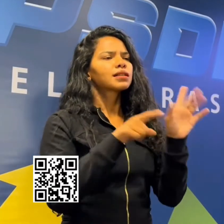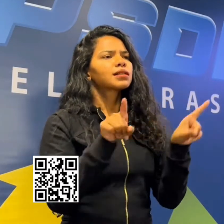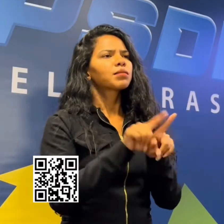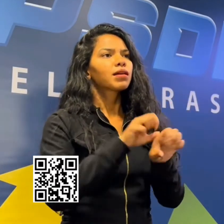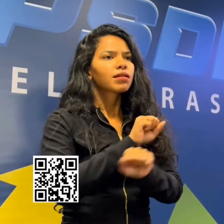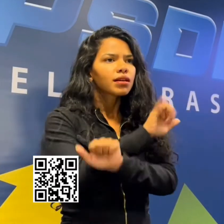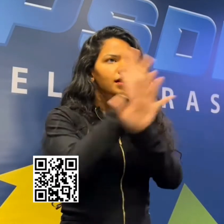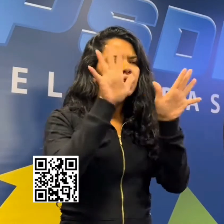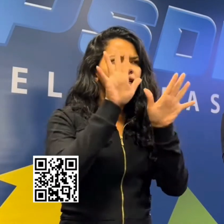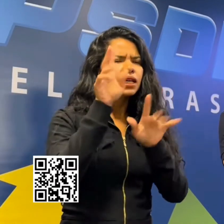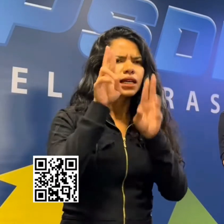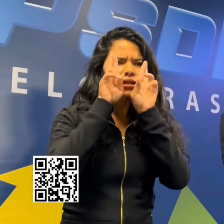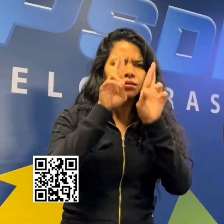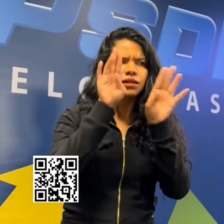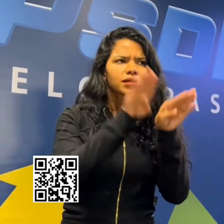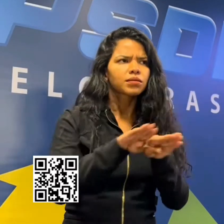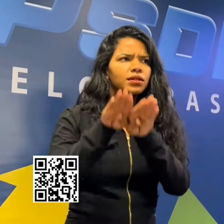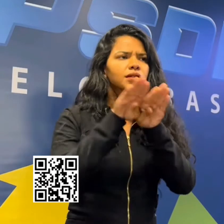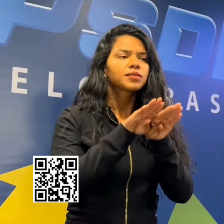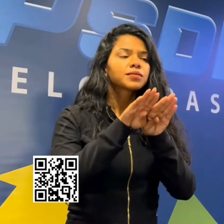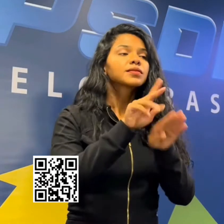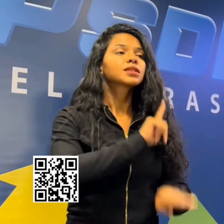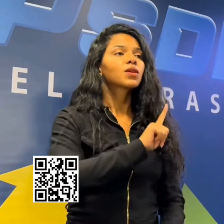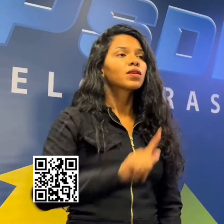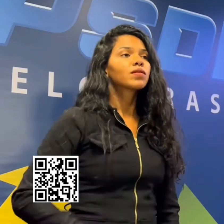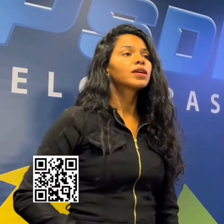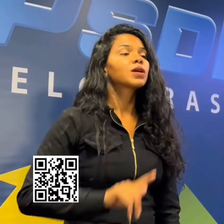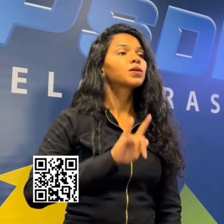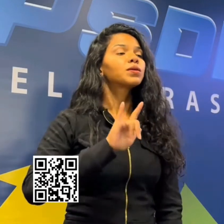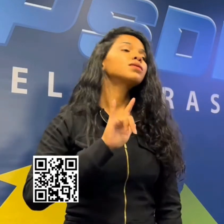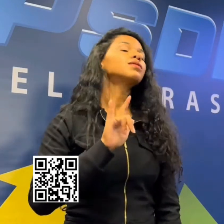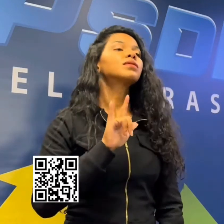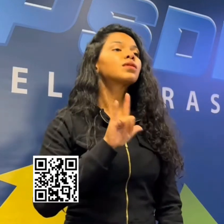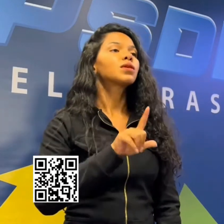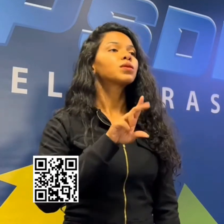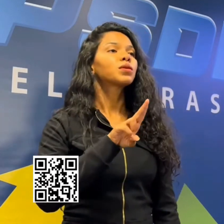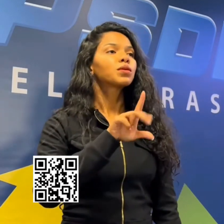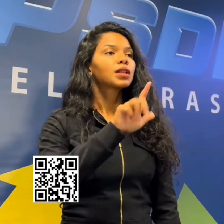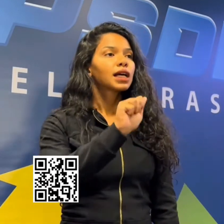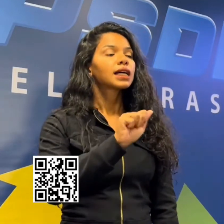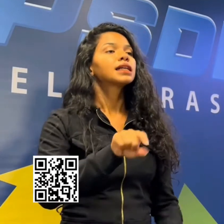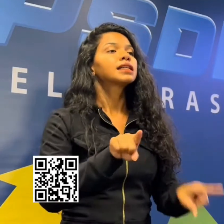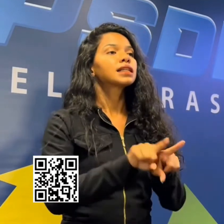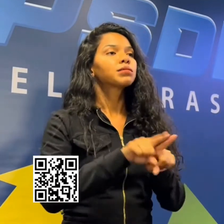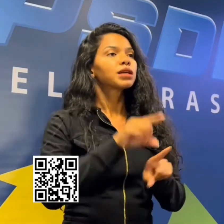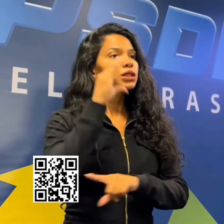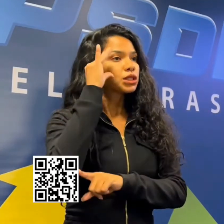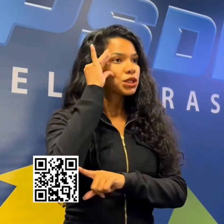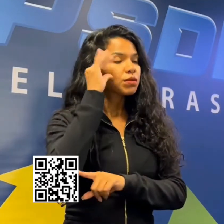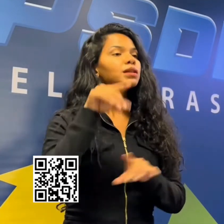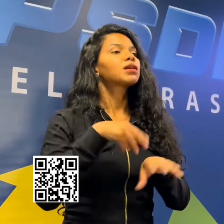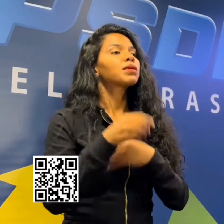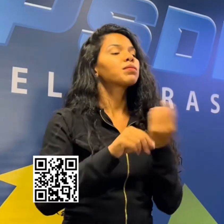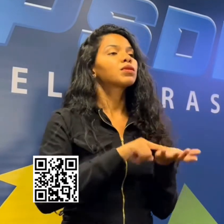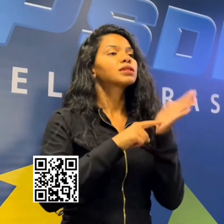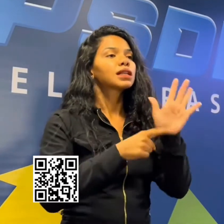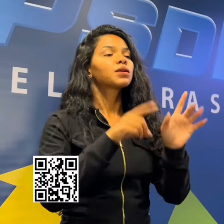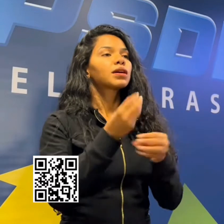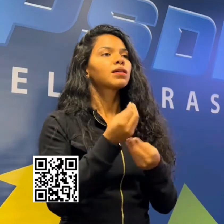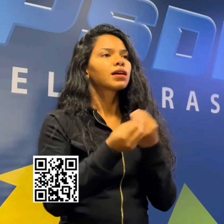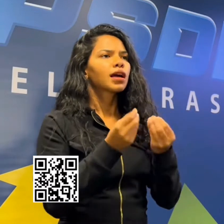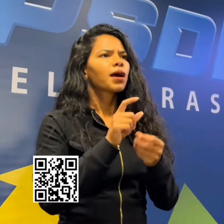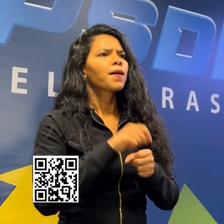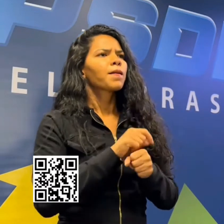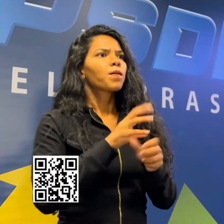à democracia. Os governos Lula e Dilma representaram a captura do Estado no maior esquema de corrupção